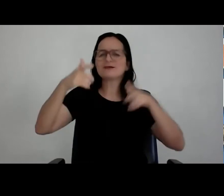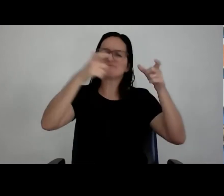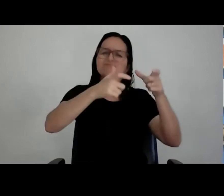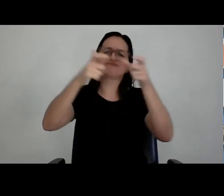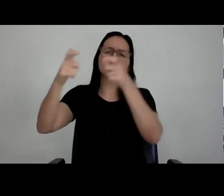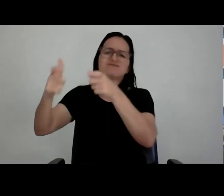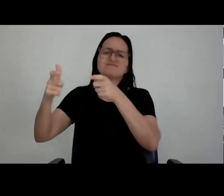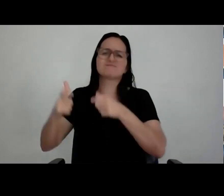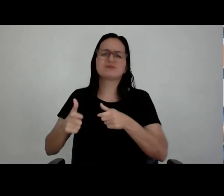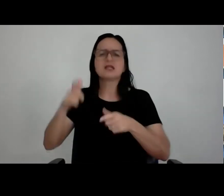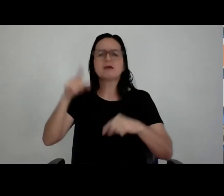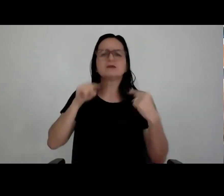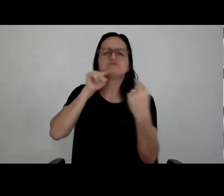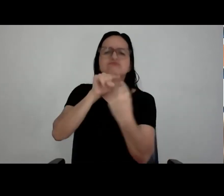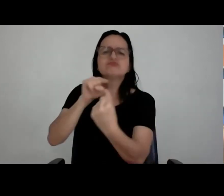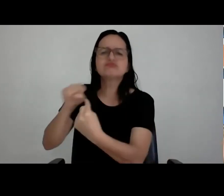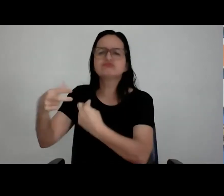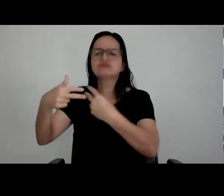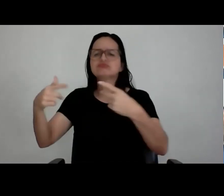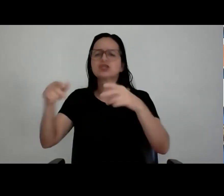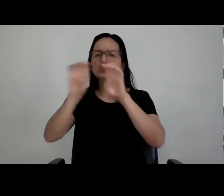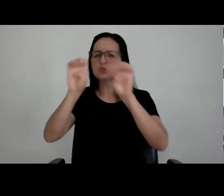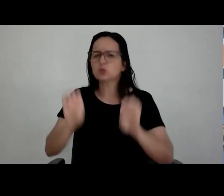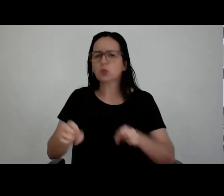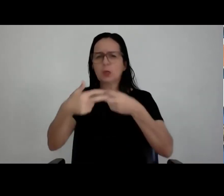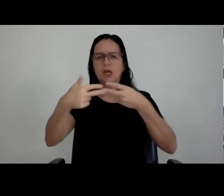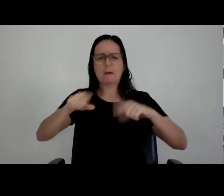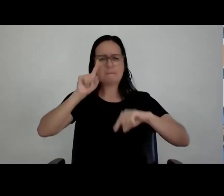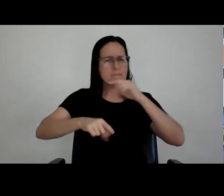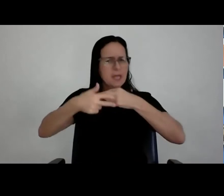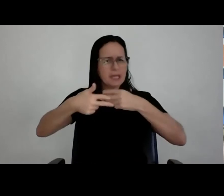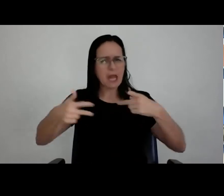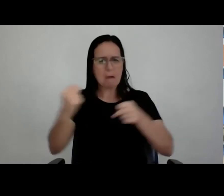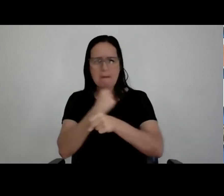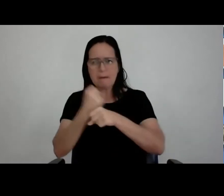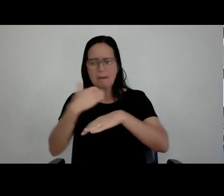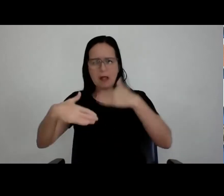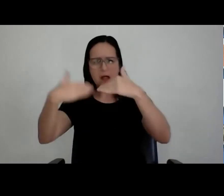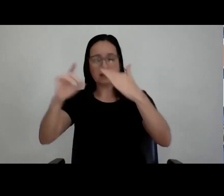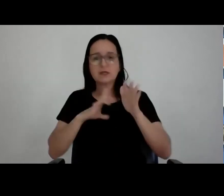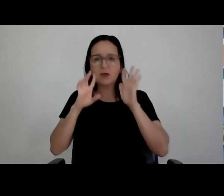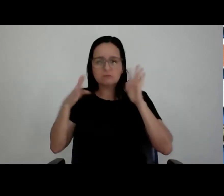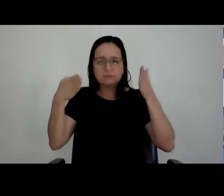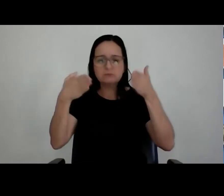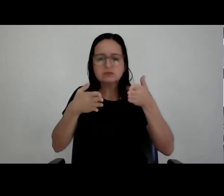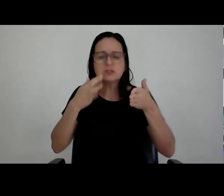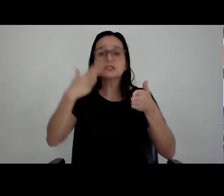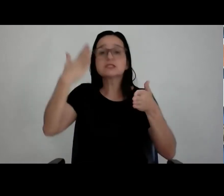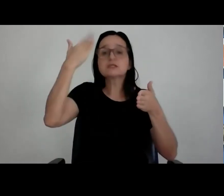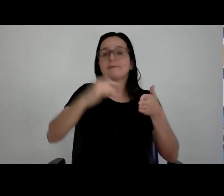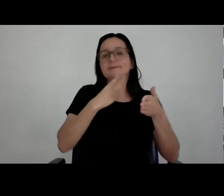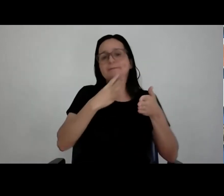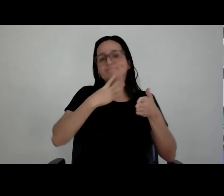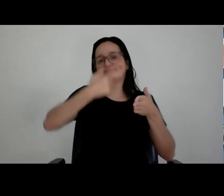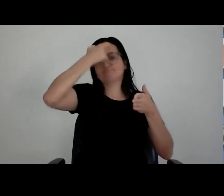budget, tem uma série de estruturas e equipamentos técnicos que a gente tem que botar de pé. E você tem que estar muito consciente disso. Então, esse